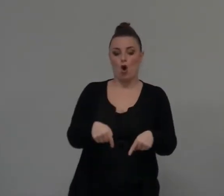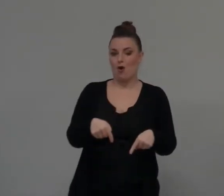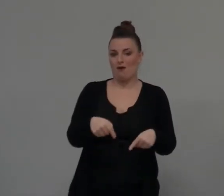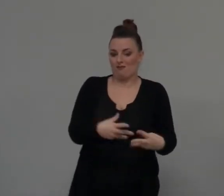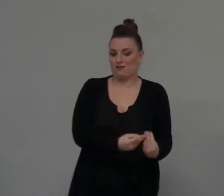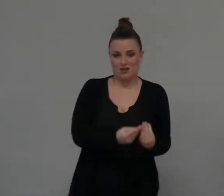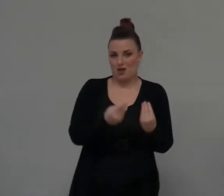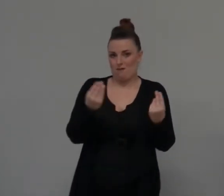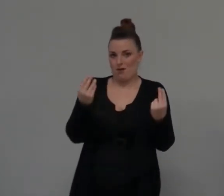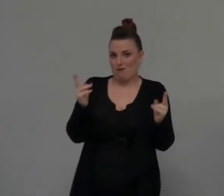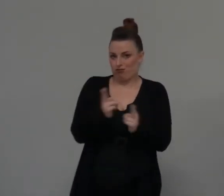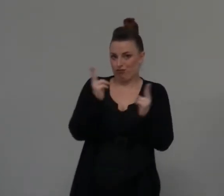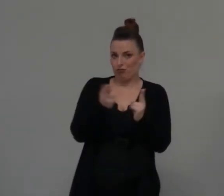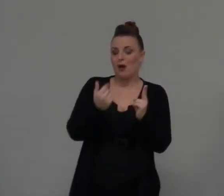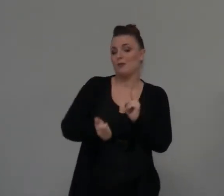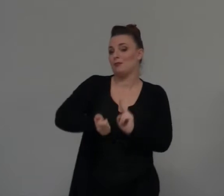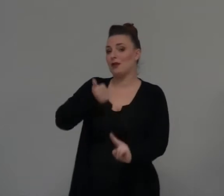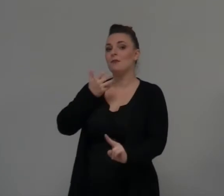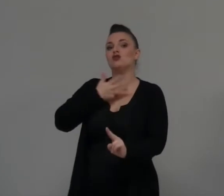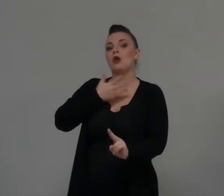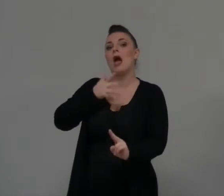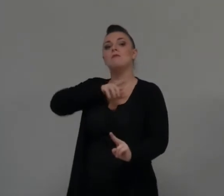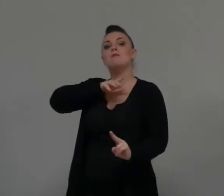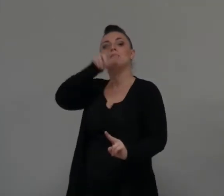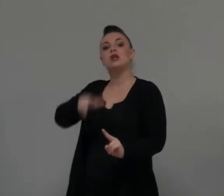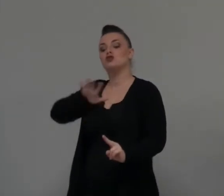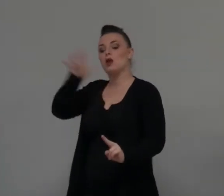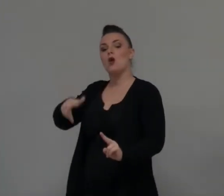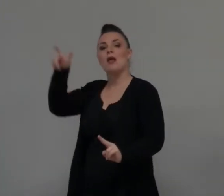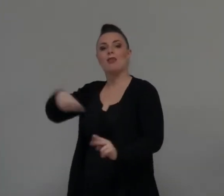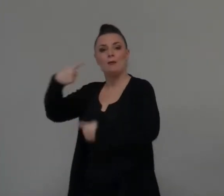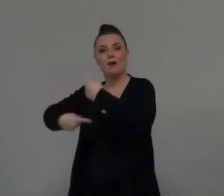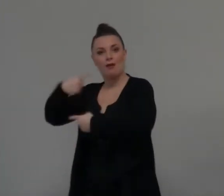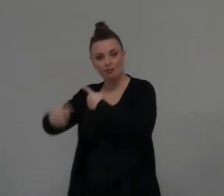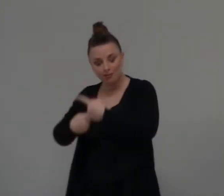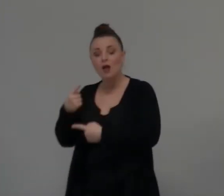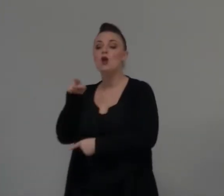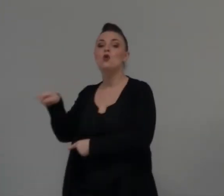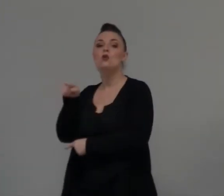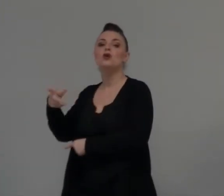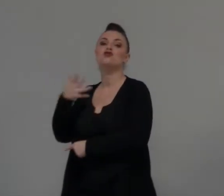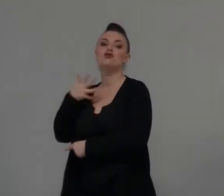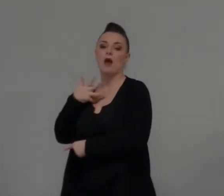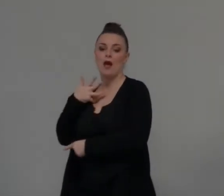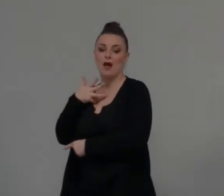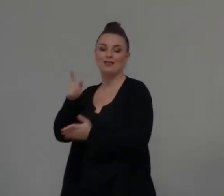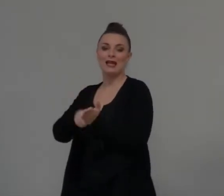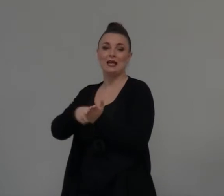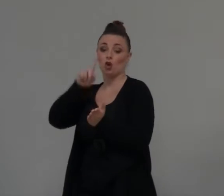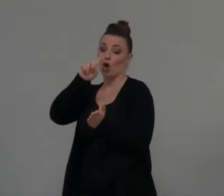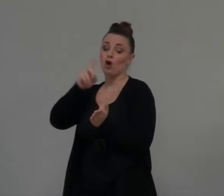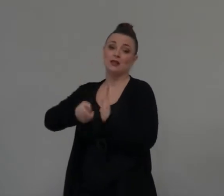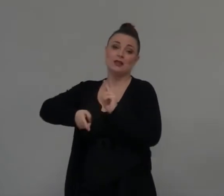'era prima una persona che aveva il diritto di riscatto su Ruff e su